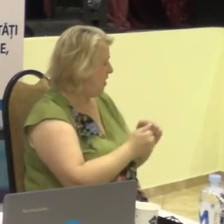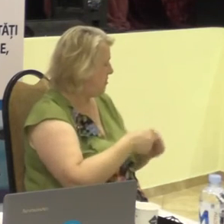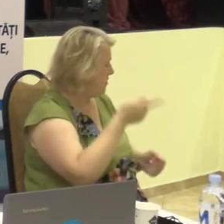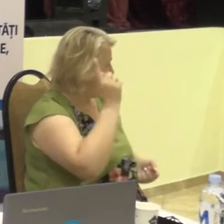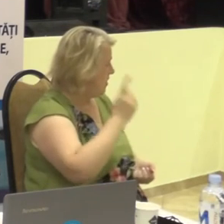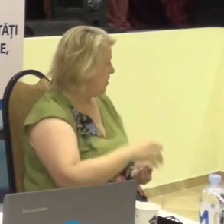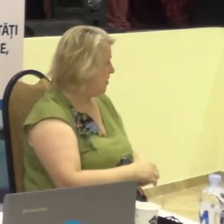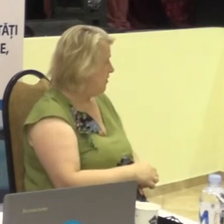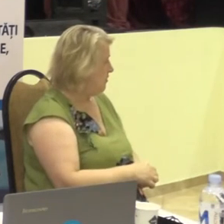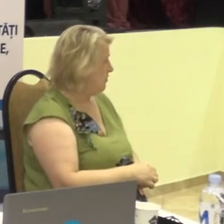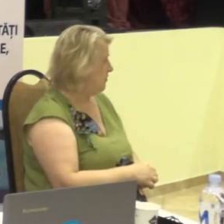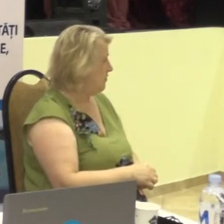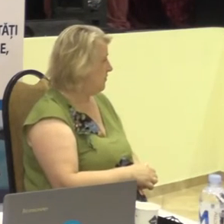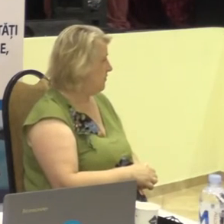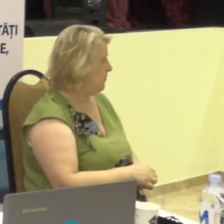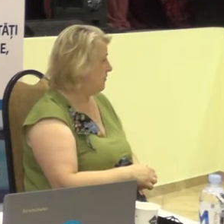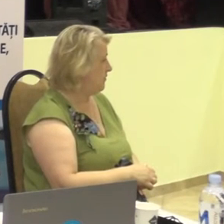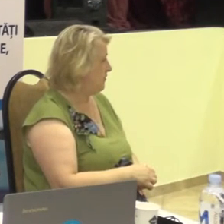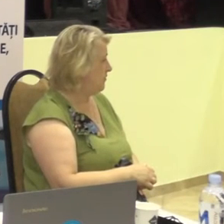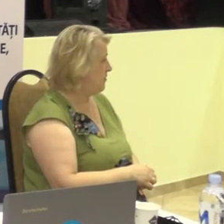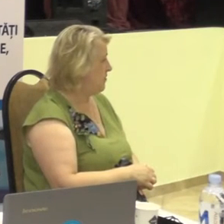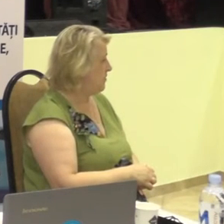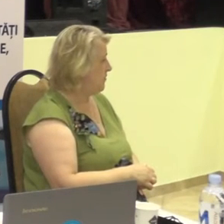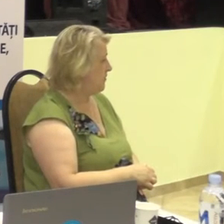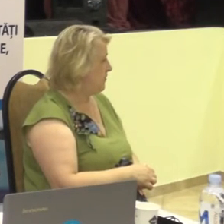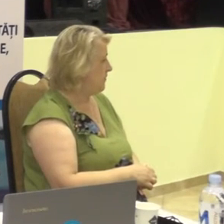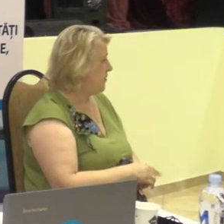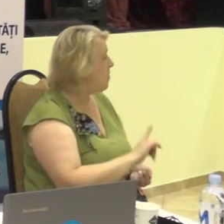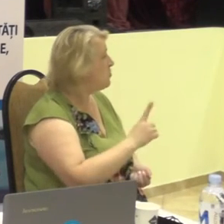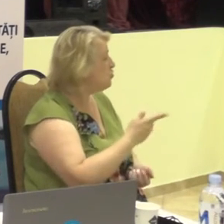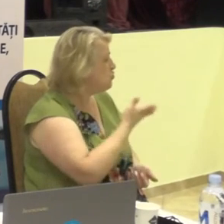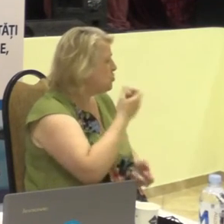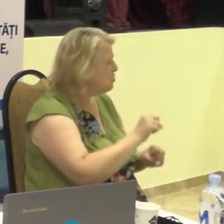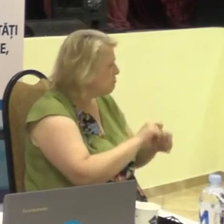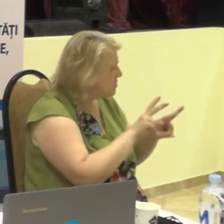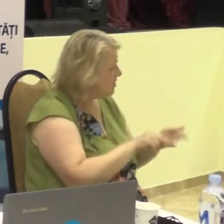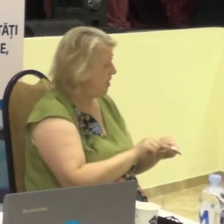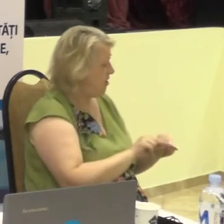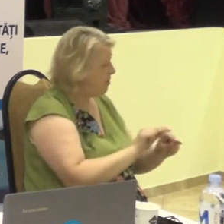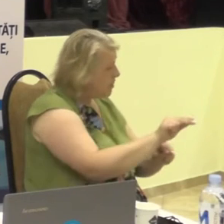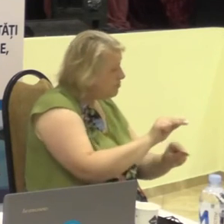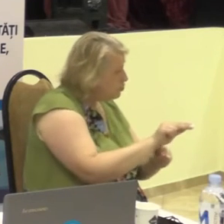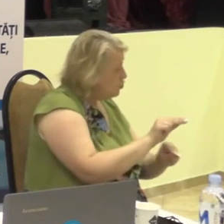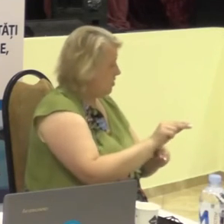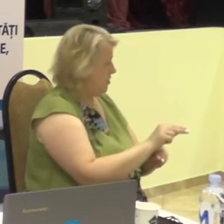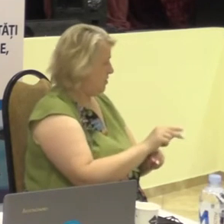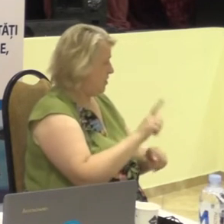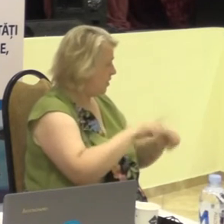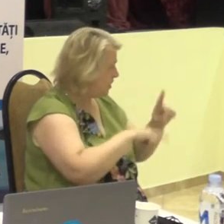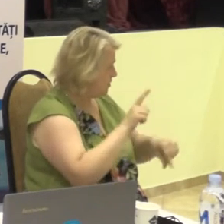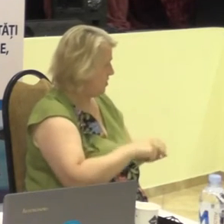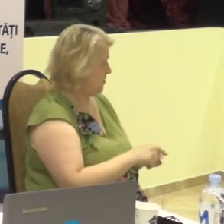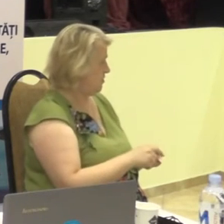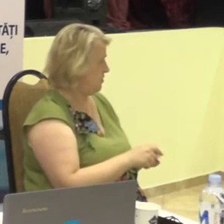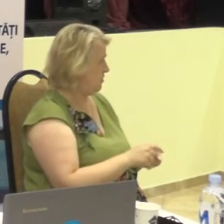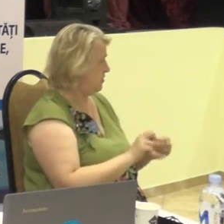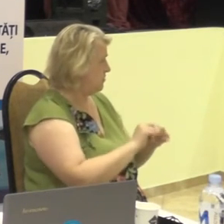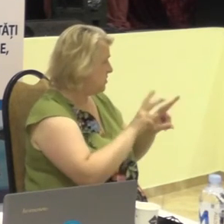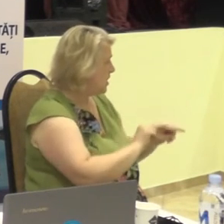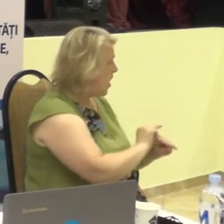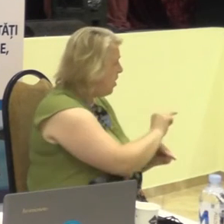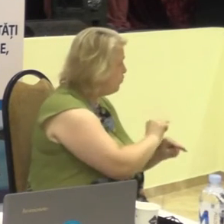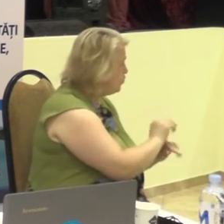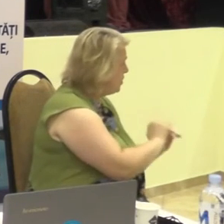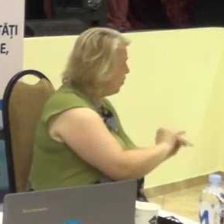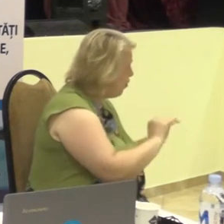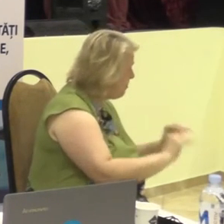De ce nu se prevede o pregătire a acestor părinți, o pregătire a acestor copii